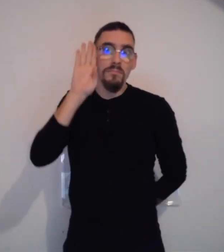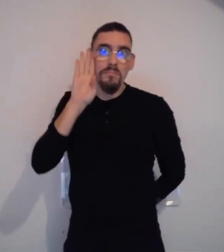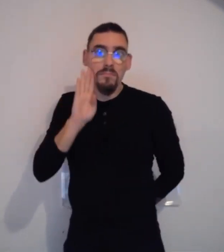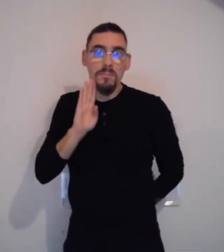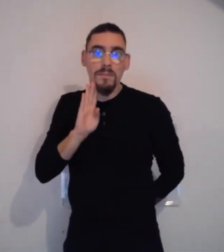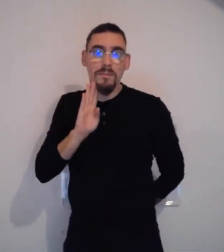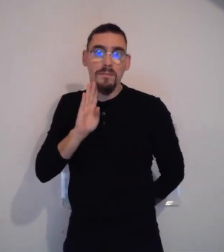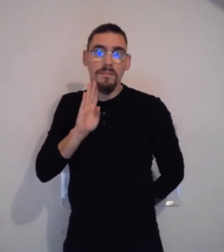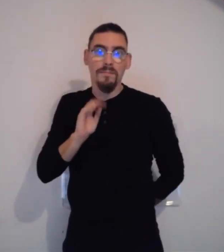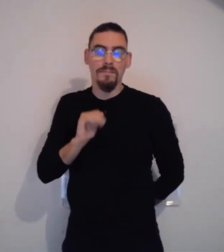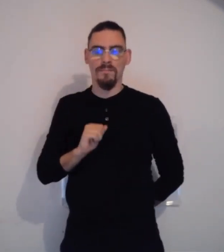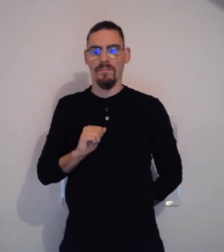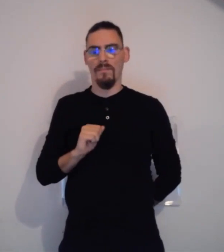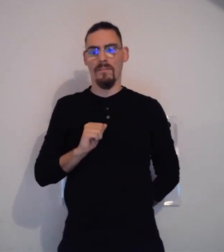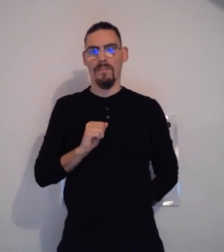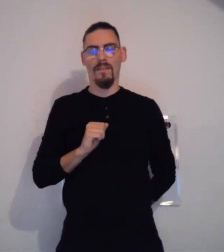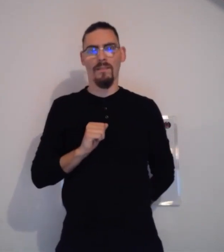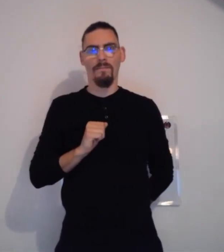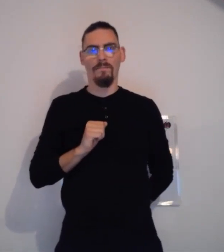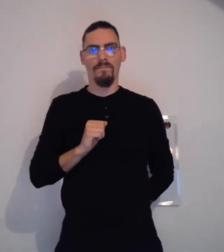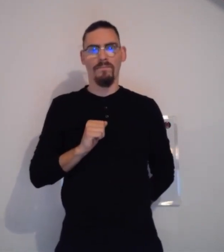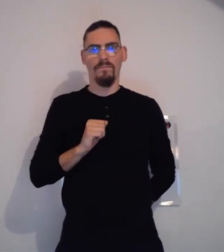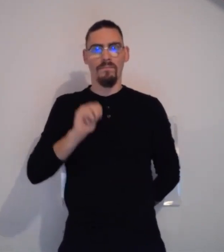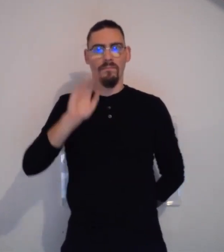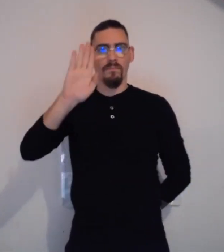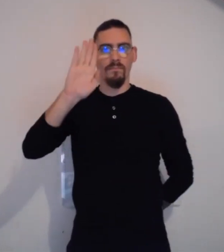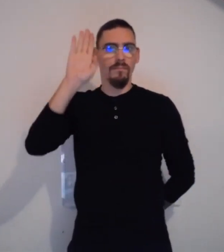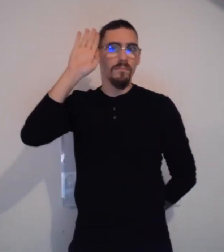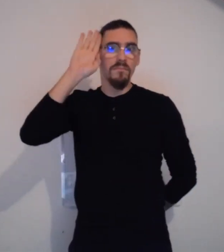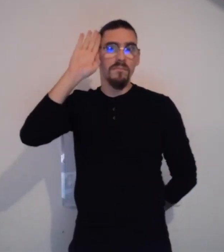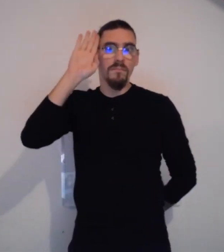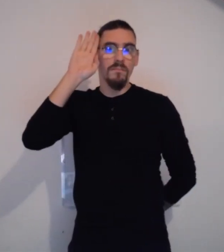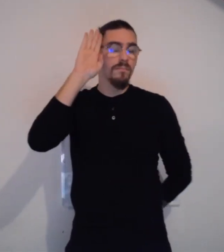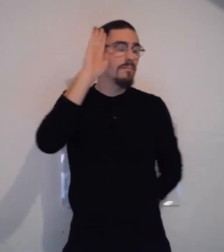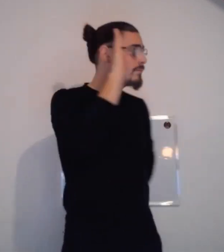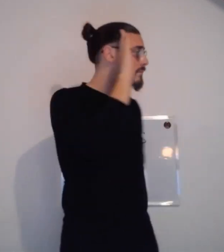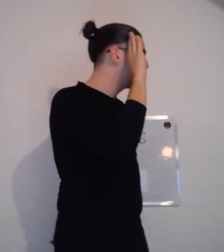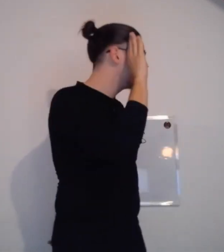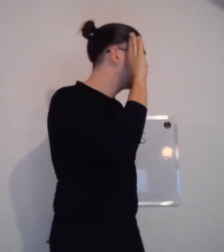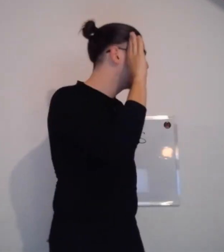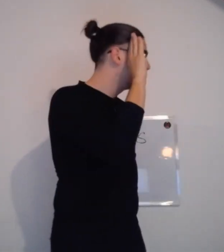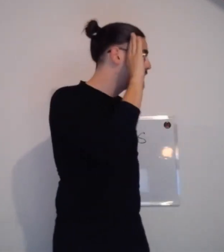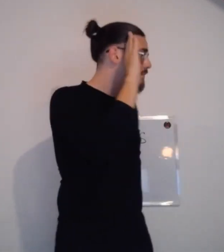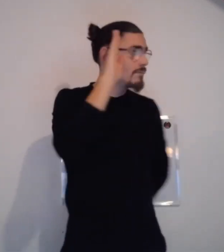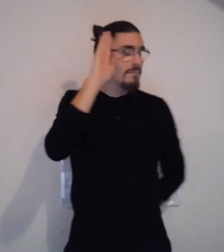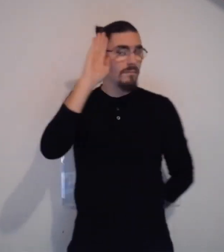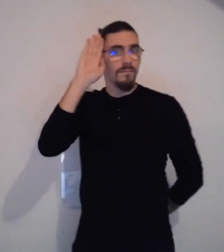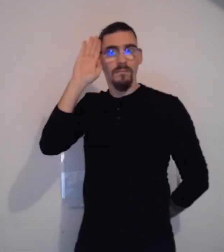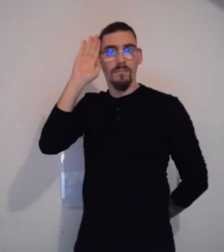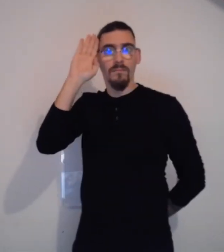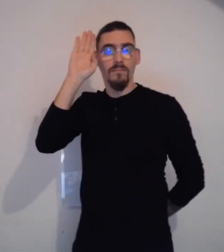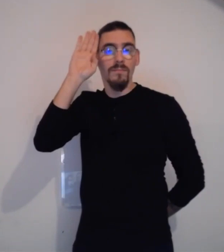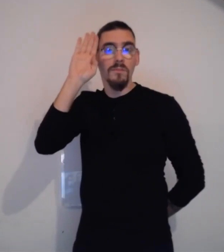« s'il vous plaît », « s'il vous plaît ». J'ouvre les yeux. Cela marque l'interrogation.